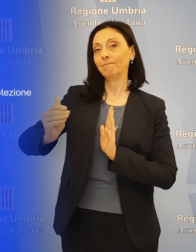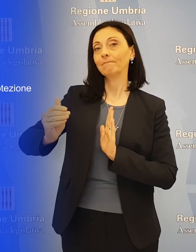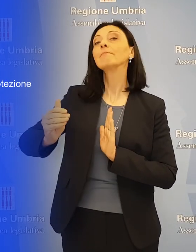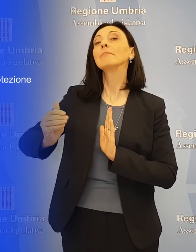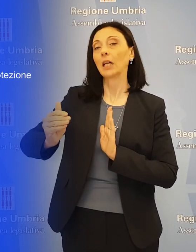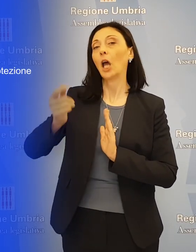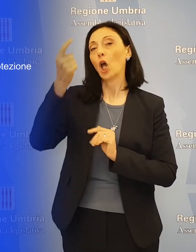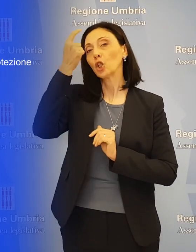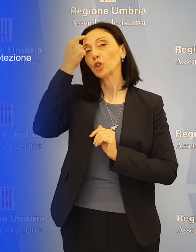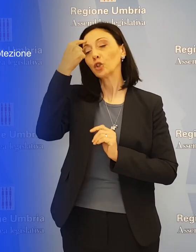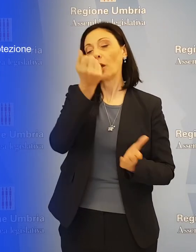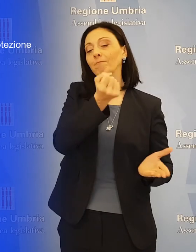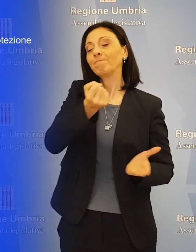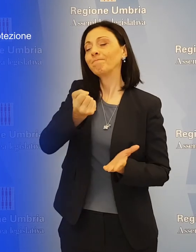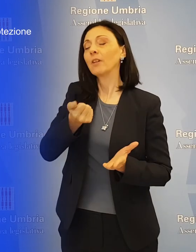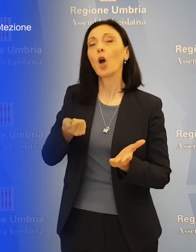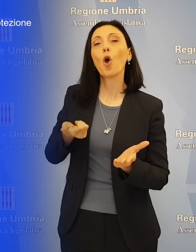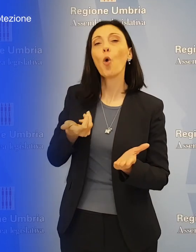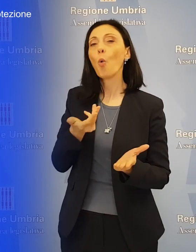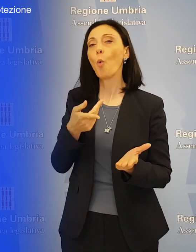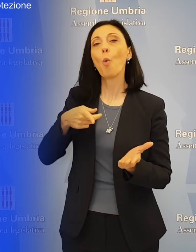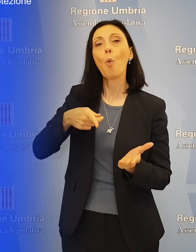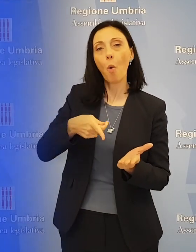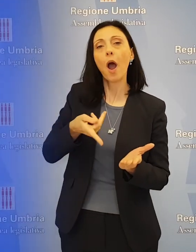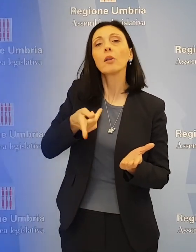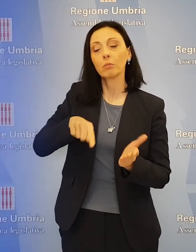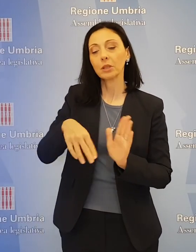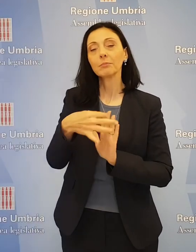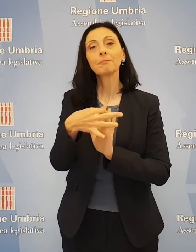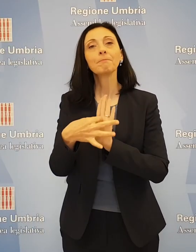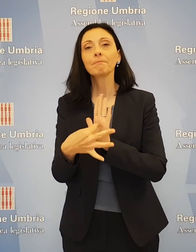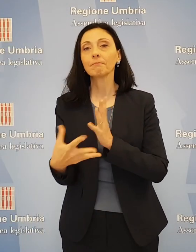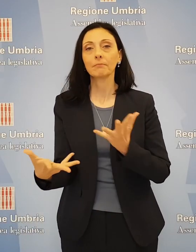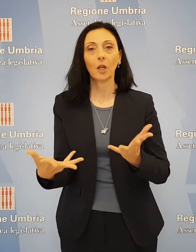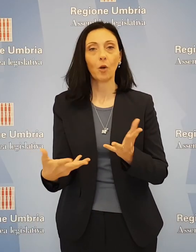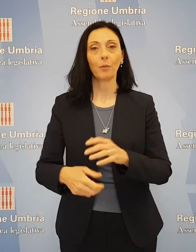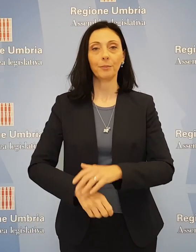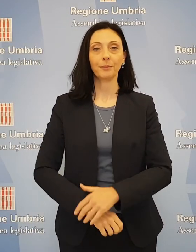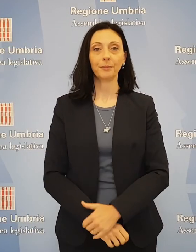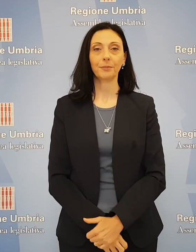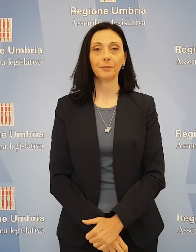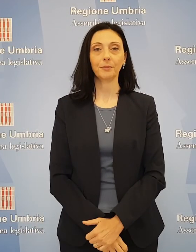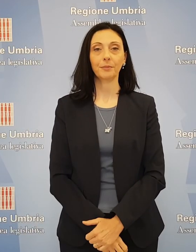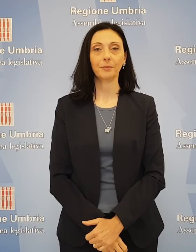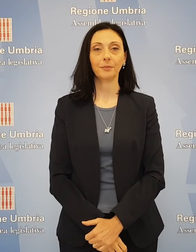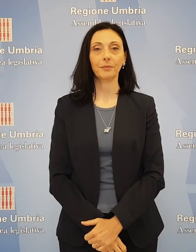cui si avrà contezza delle risorse a disposizione della Regione e delle linee di indirizzo.